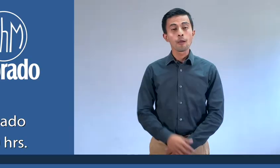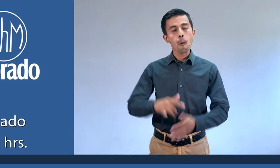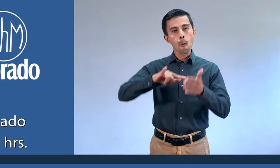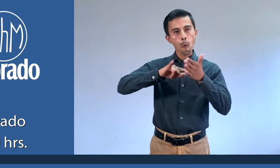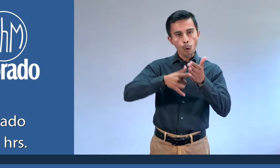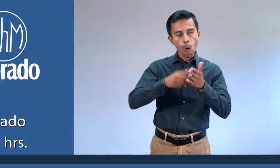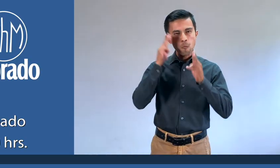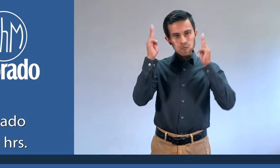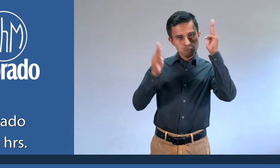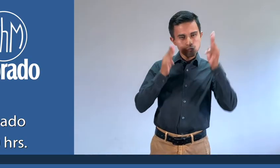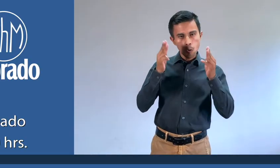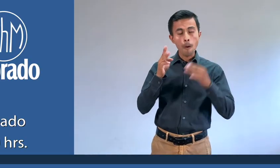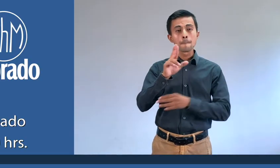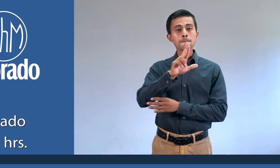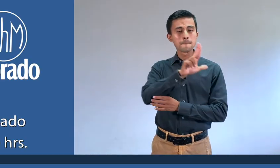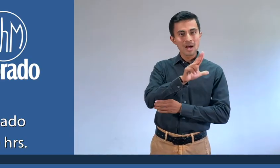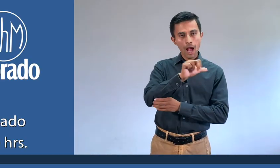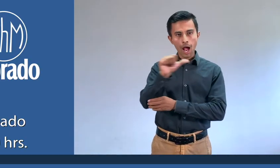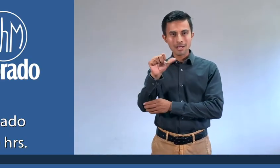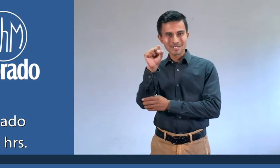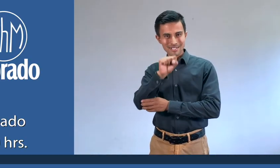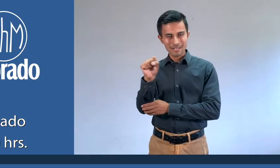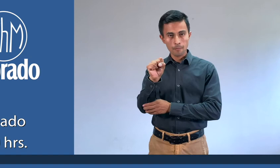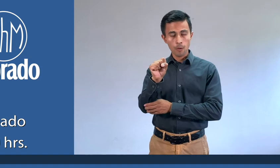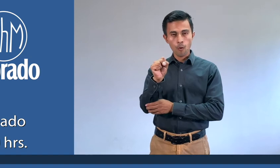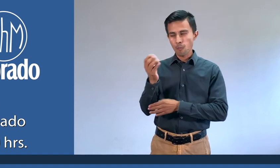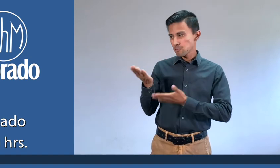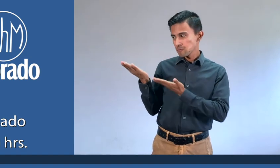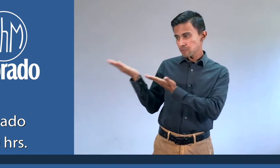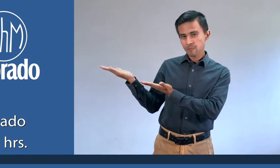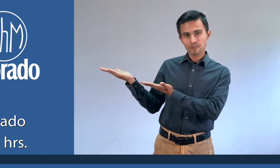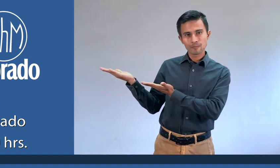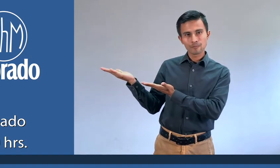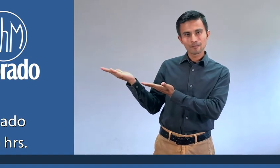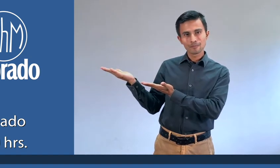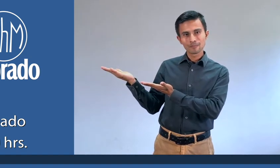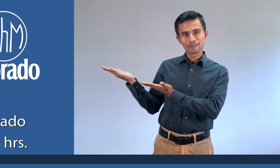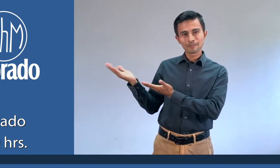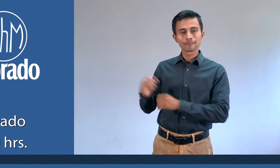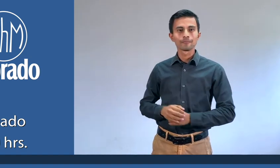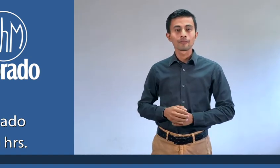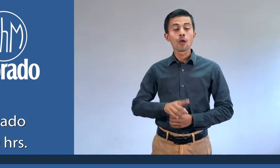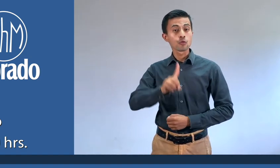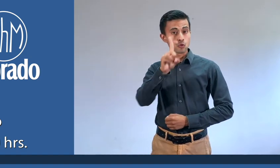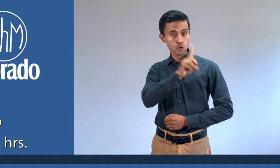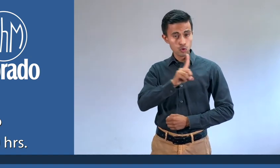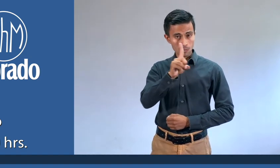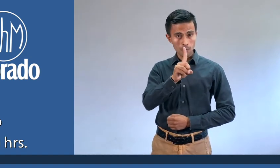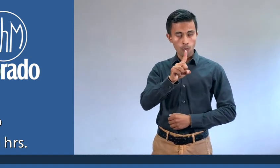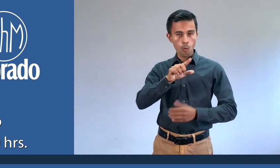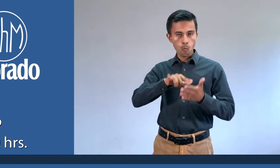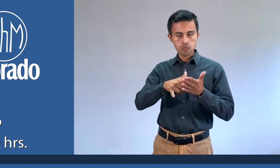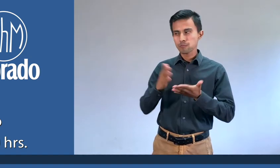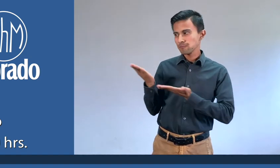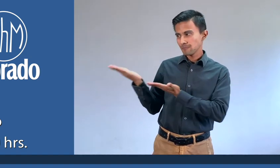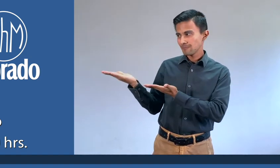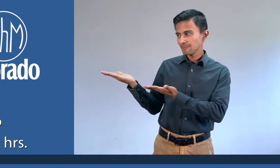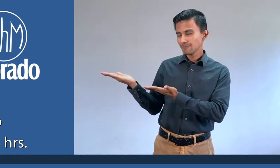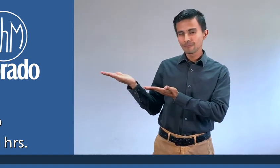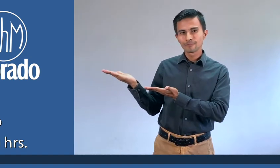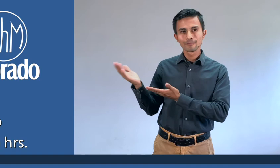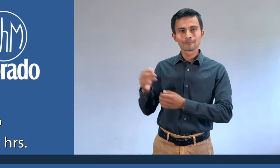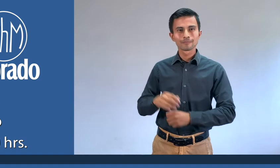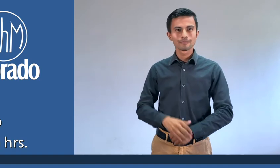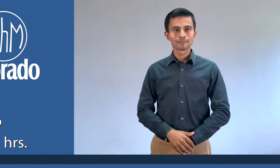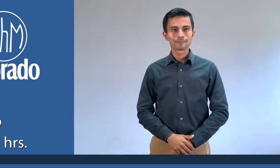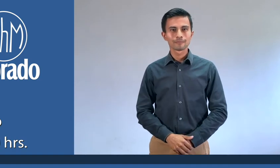El horario del museo es de martes a sábado de las 10 a las 18.30 horas y los domingos de las 10 a las 14